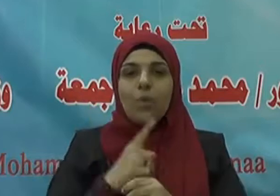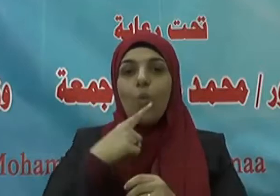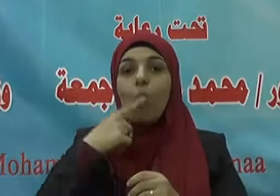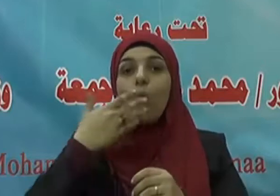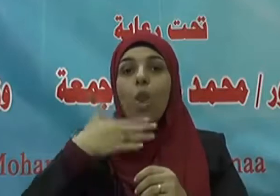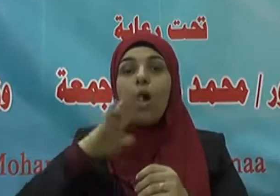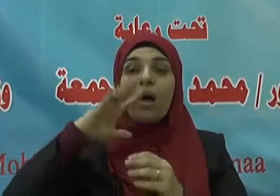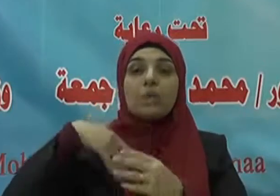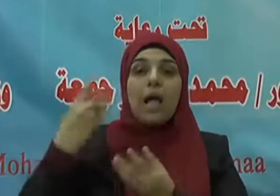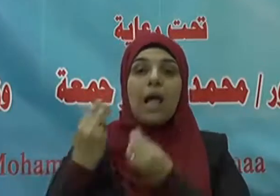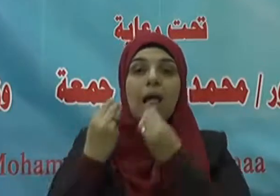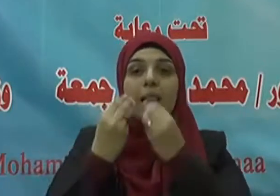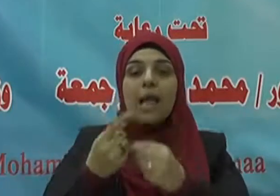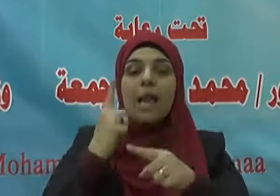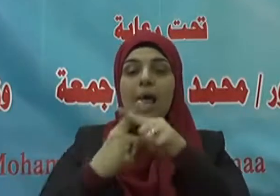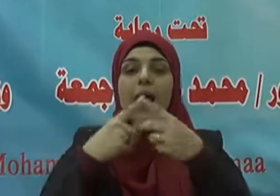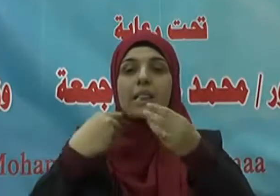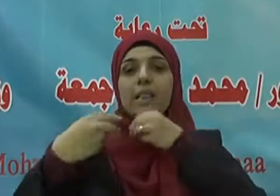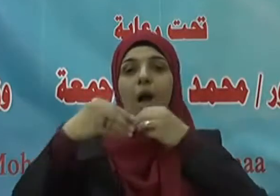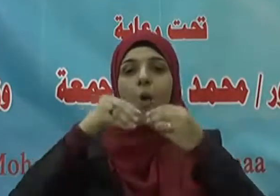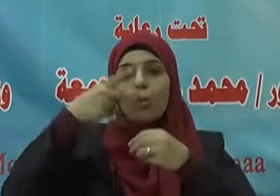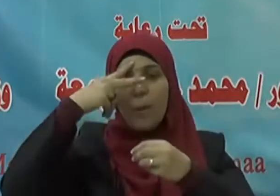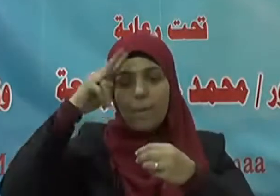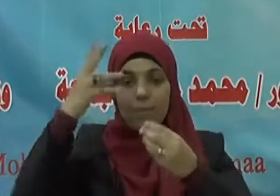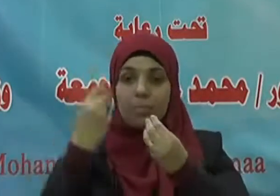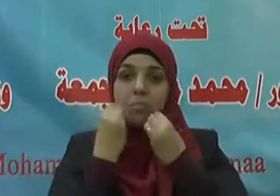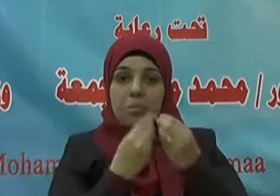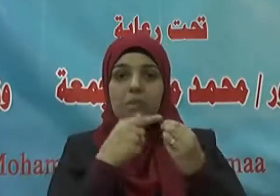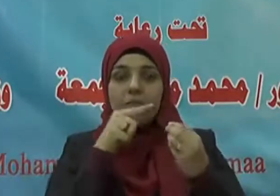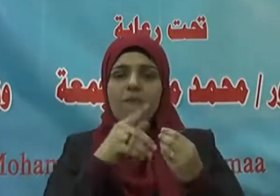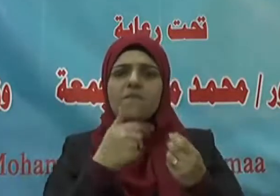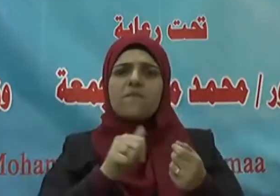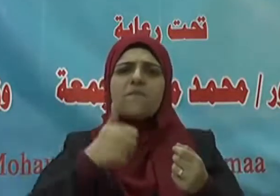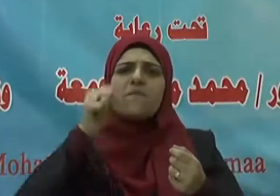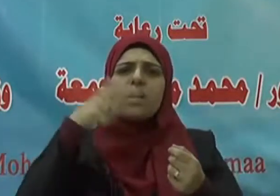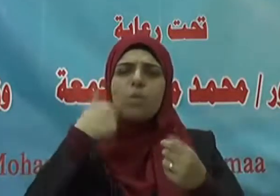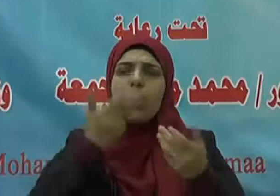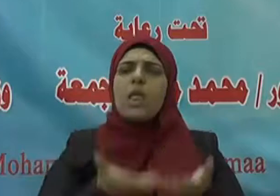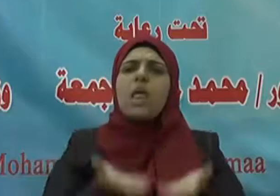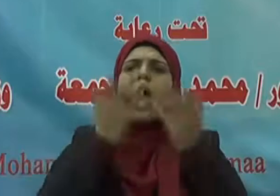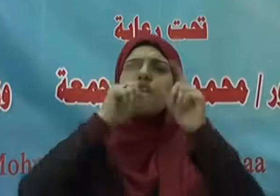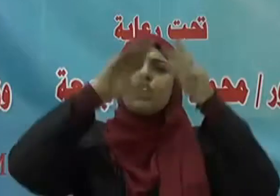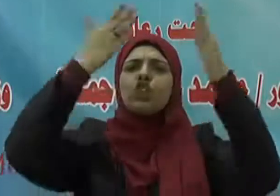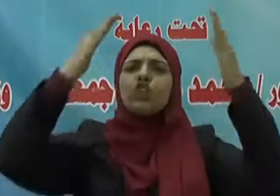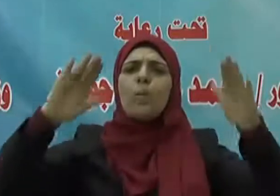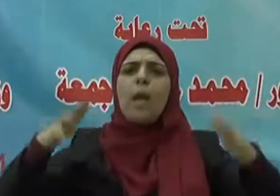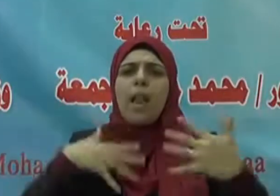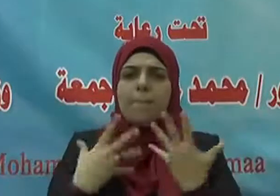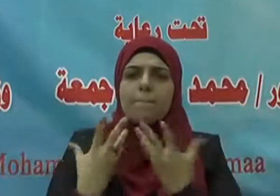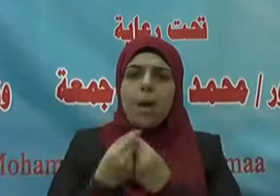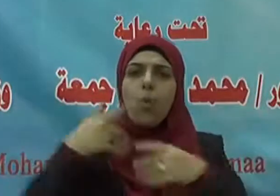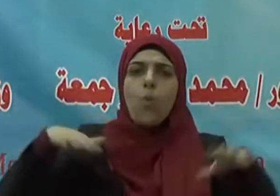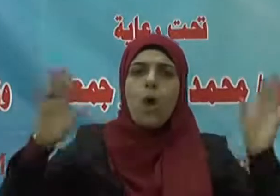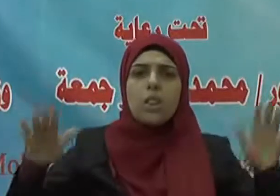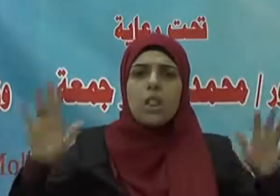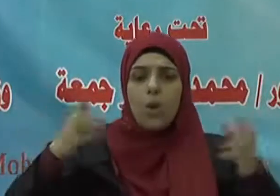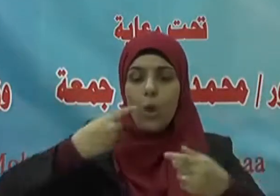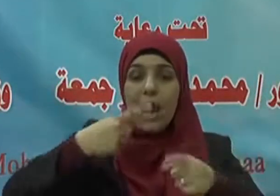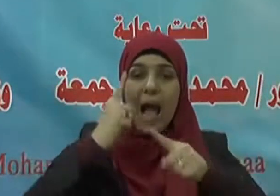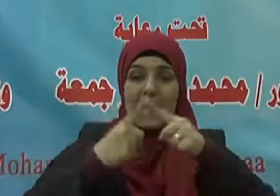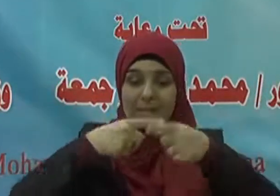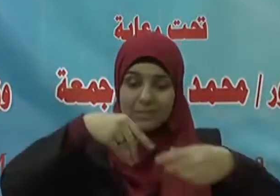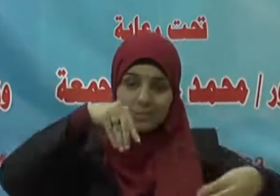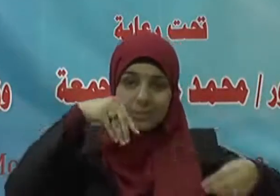ولقد آتينا داود منا فضلا يا جبال أوبي معه والطير